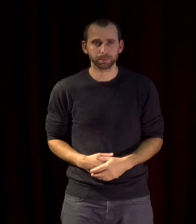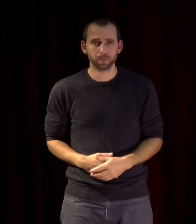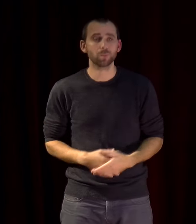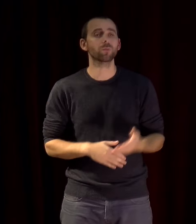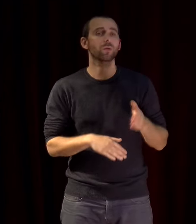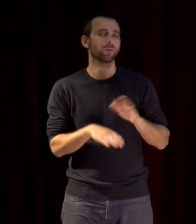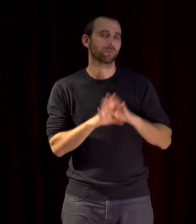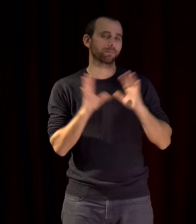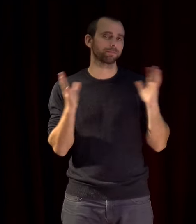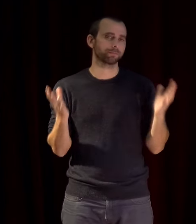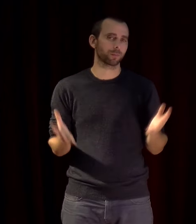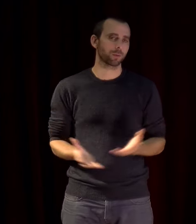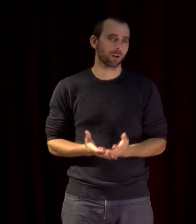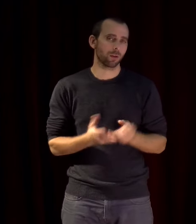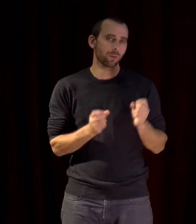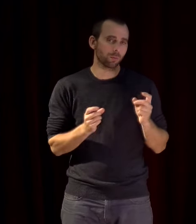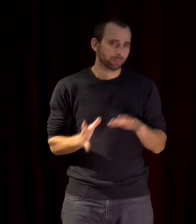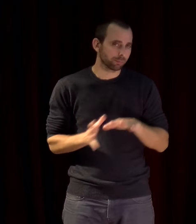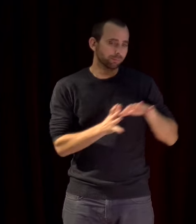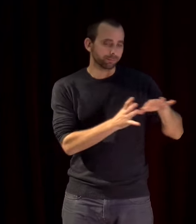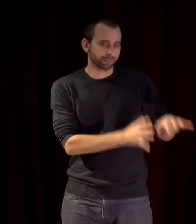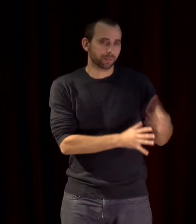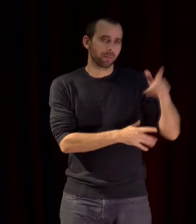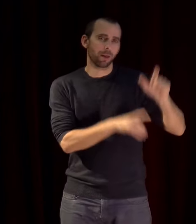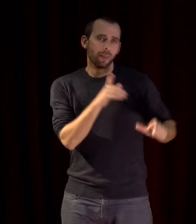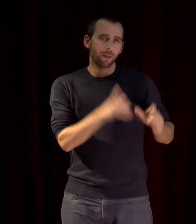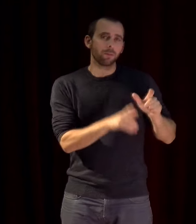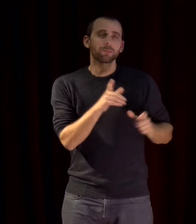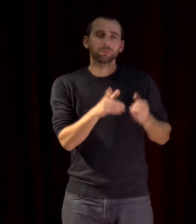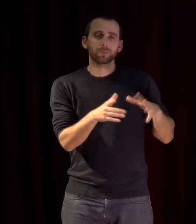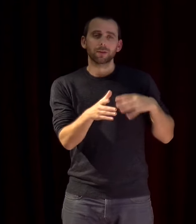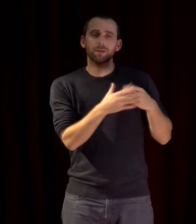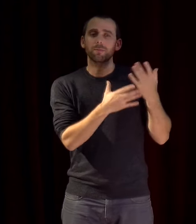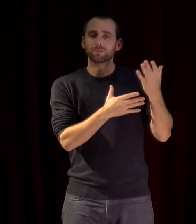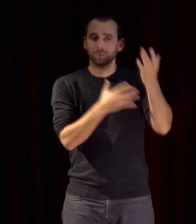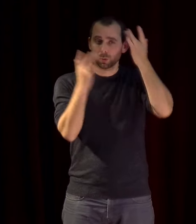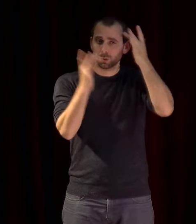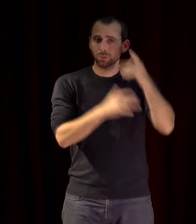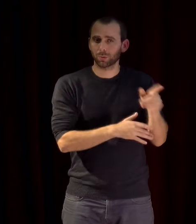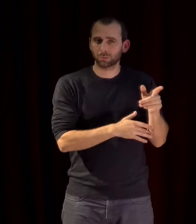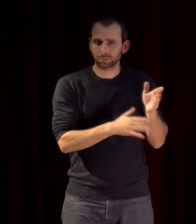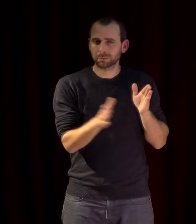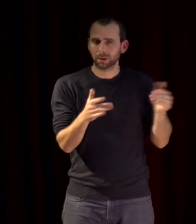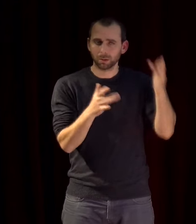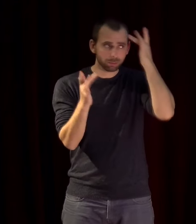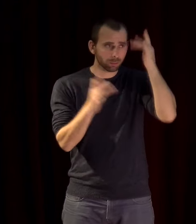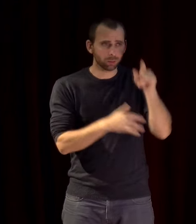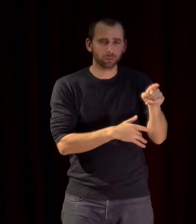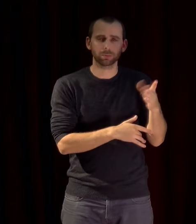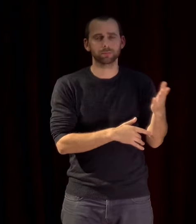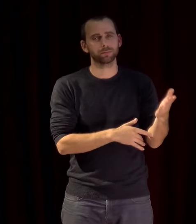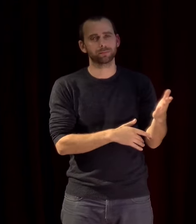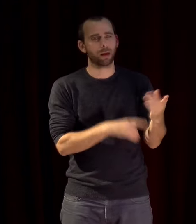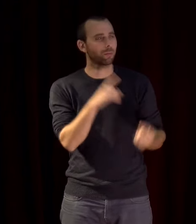mobilité des acteurs culturels a sa propre spécificité elle est une nécessité dans le parcours de